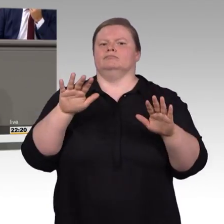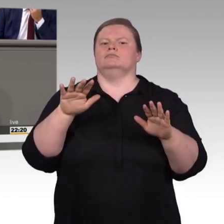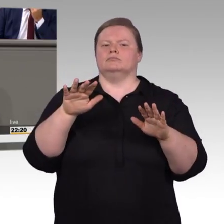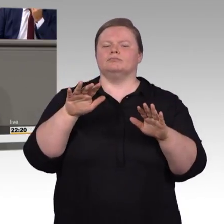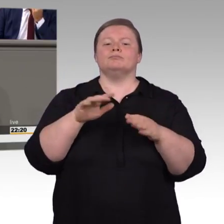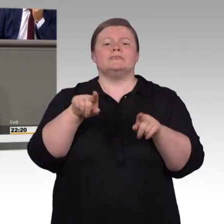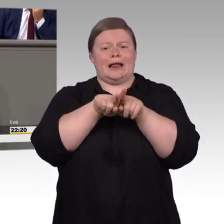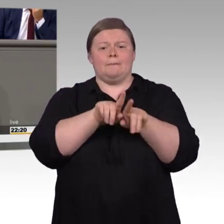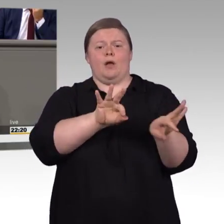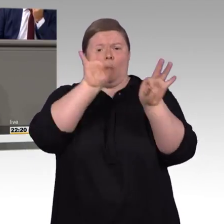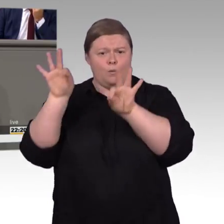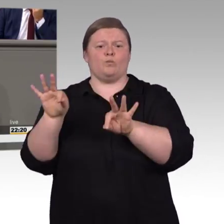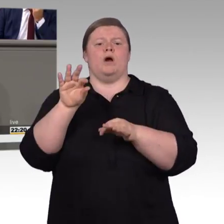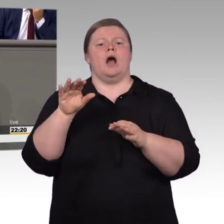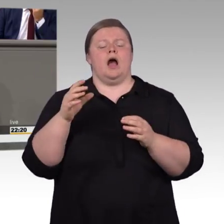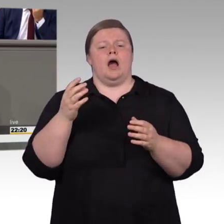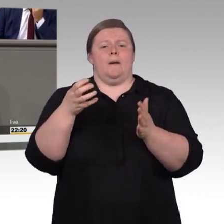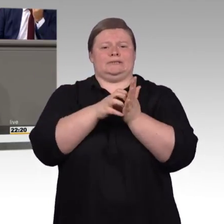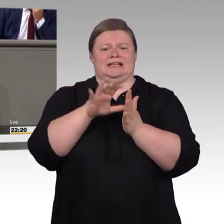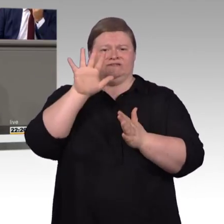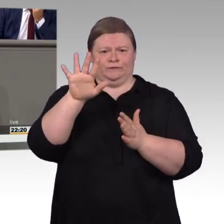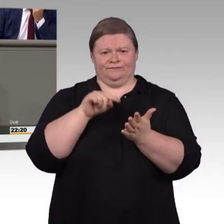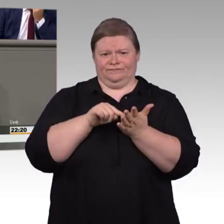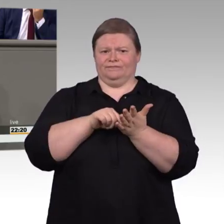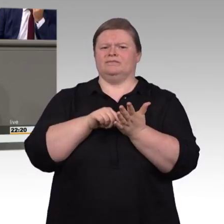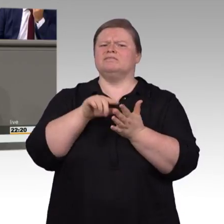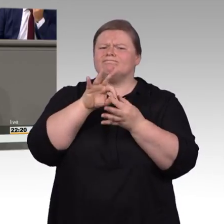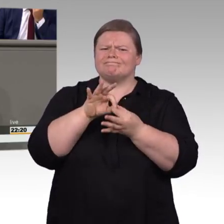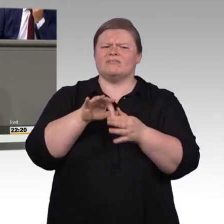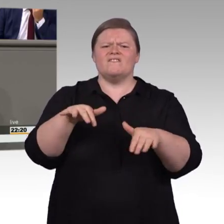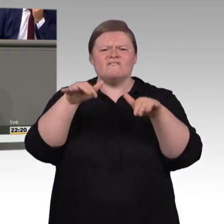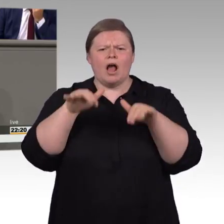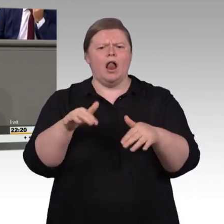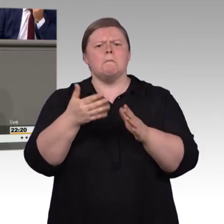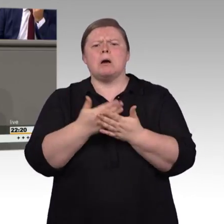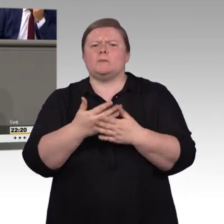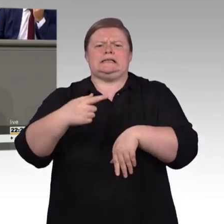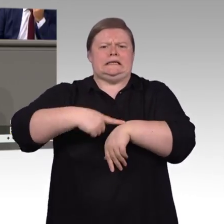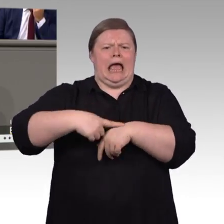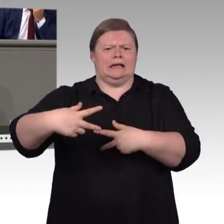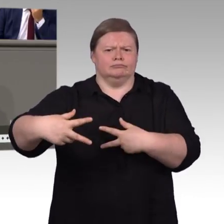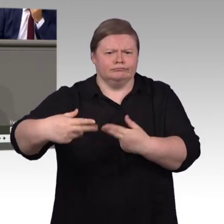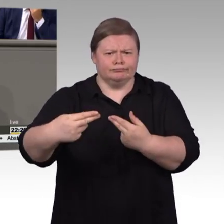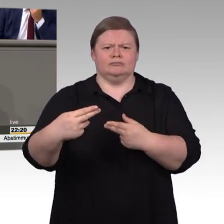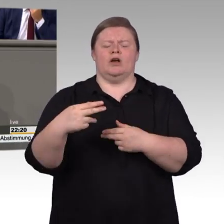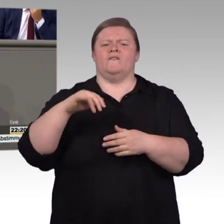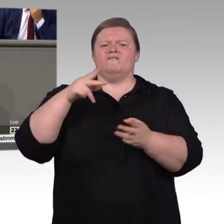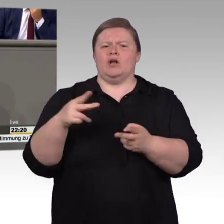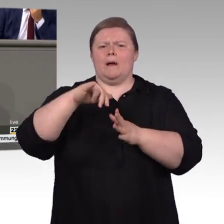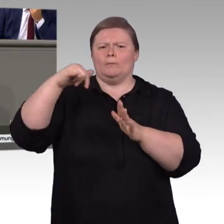dass es hier auch insbesondere Fälle sind, um das mal ein bisschen plakativ zu machen, bei denen es eben um zeitlich befristete Förderprojekte